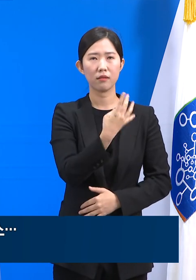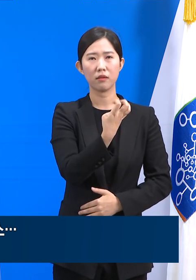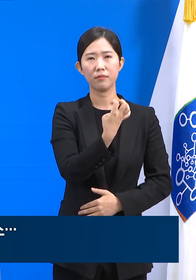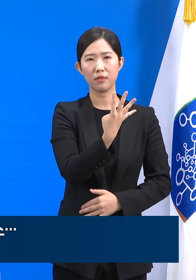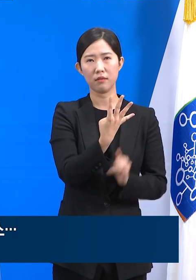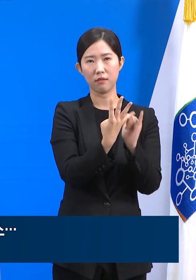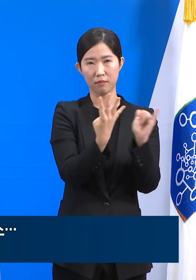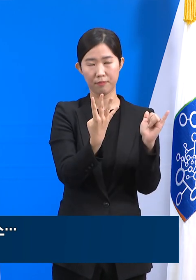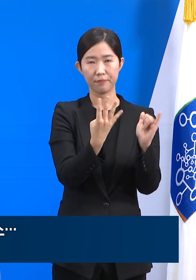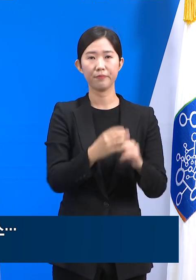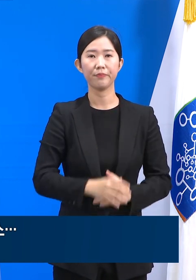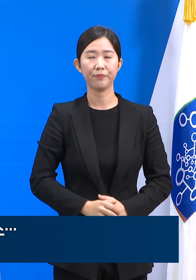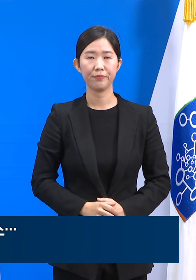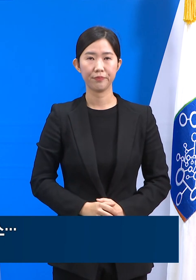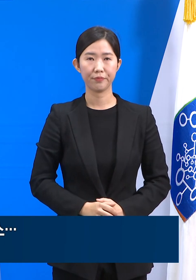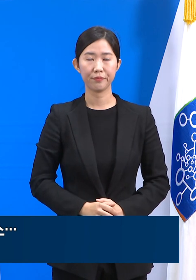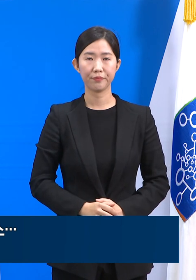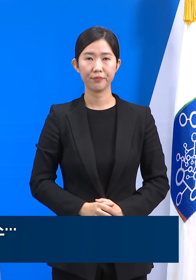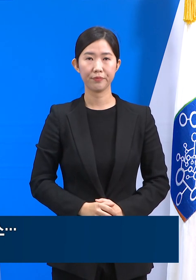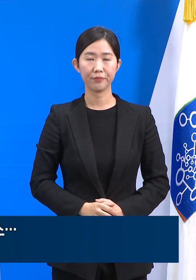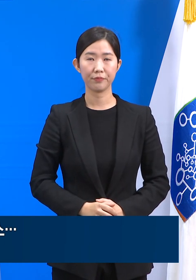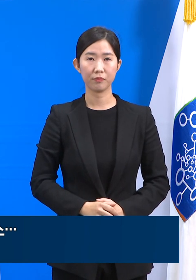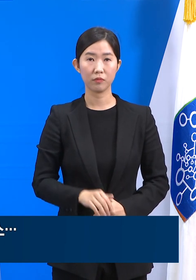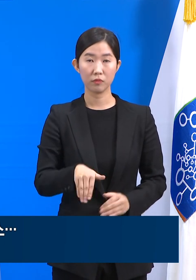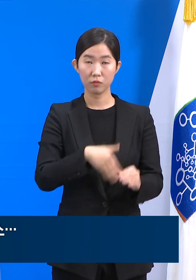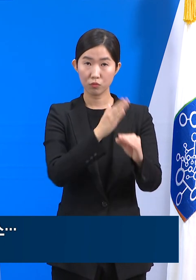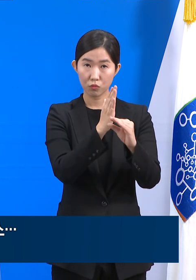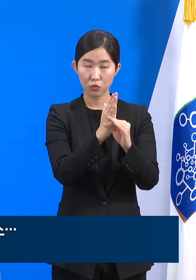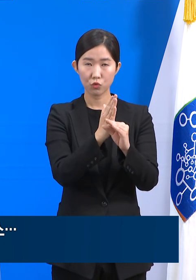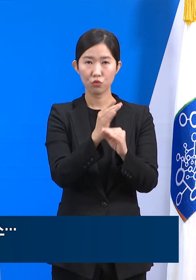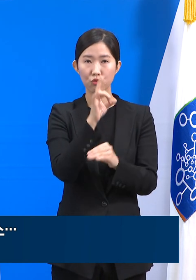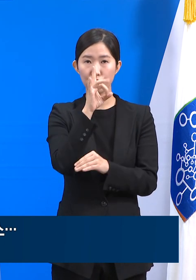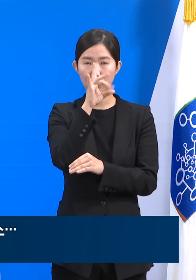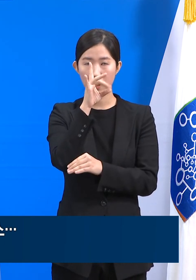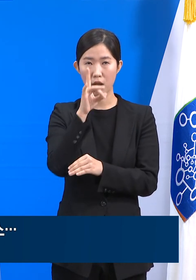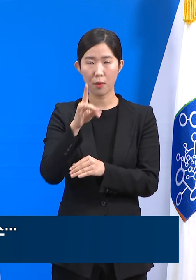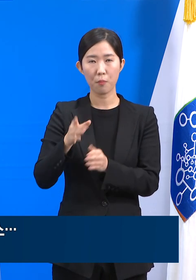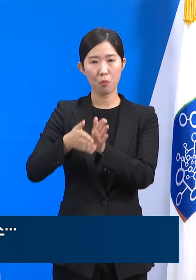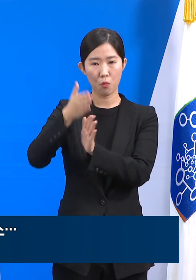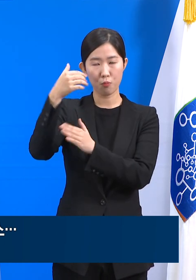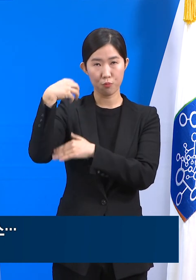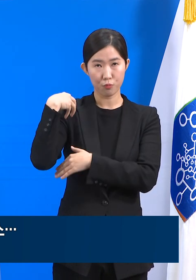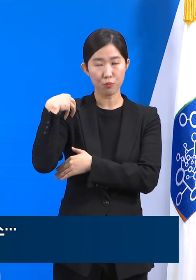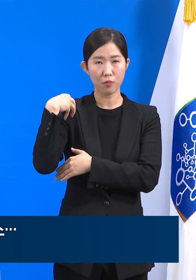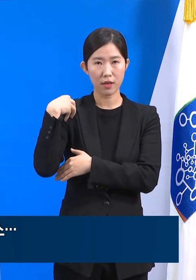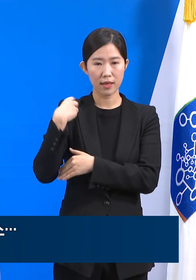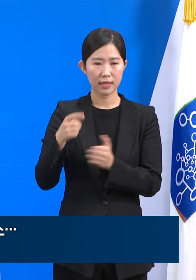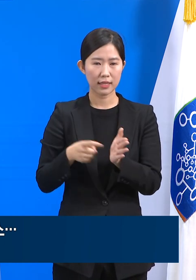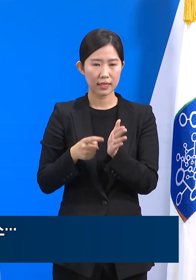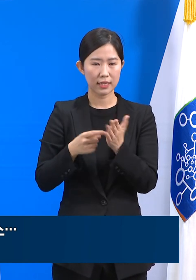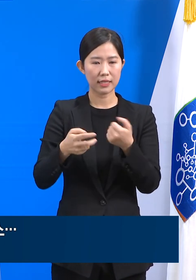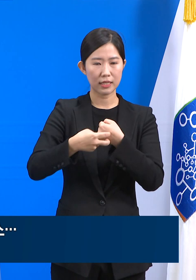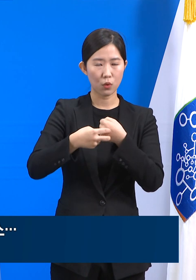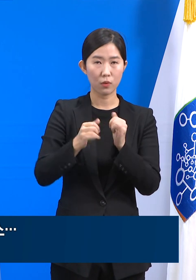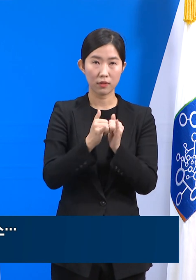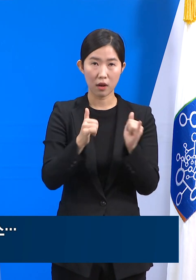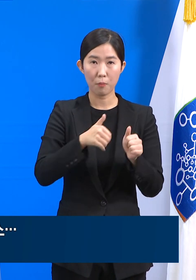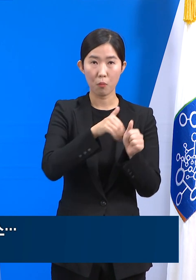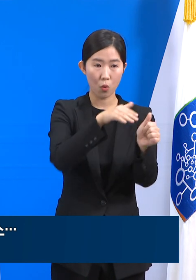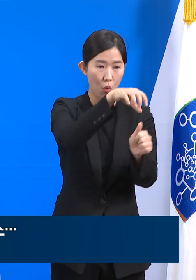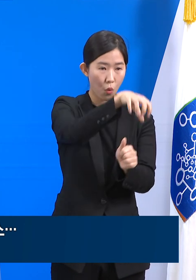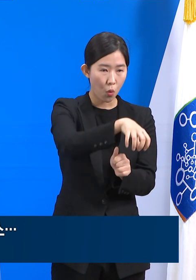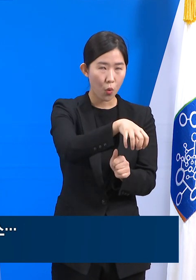이 중 중수본과 경기도가 긴급 위료인력을 투입한 시설은 부천 효플라스